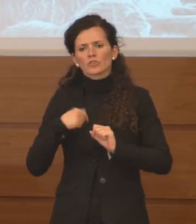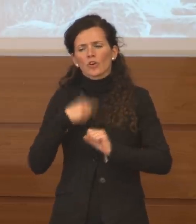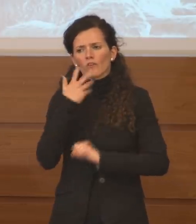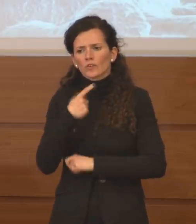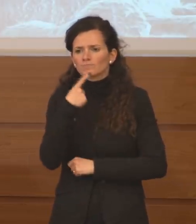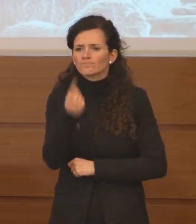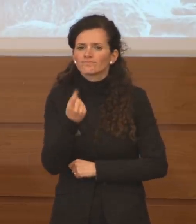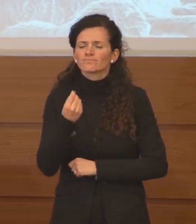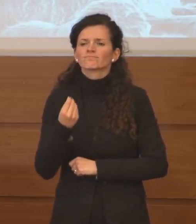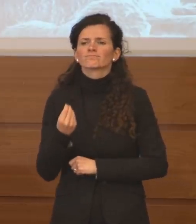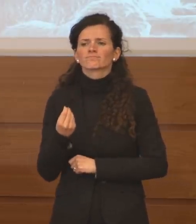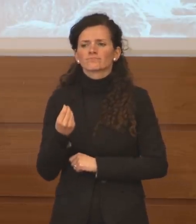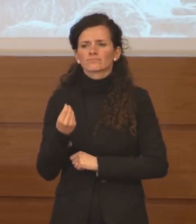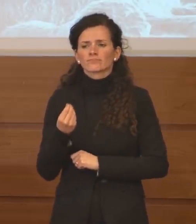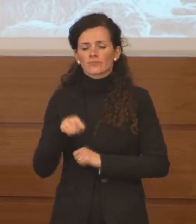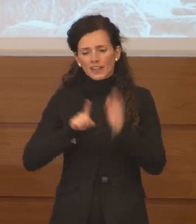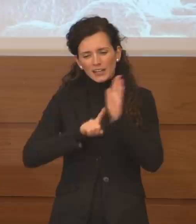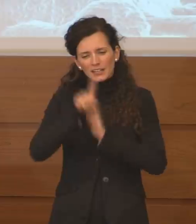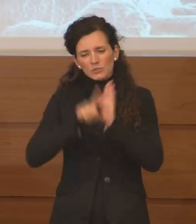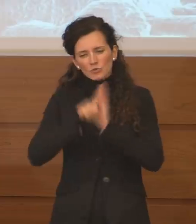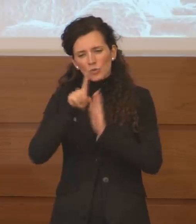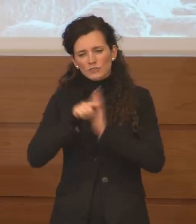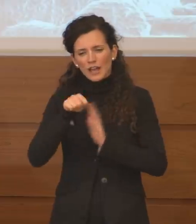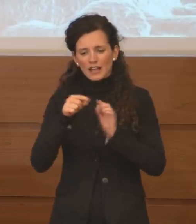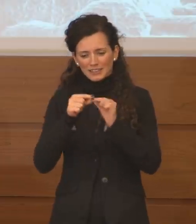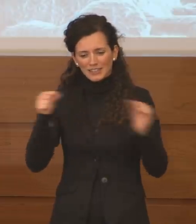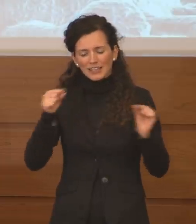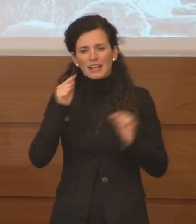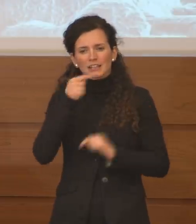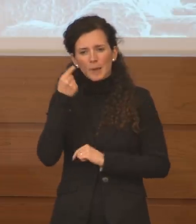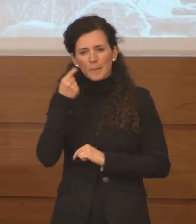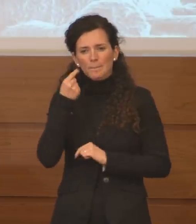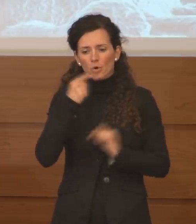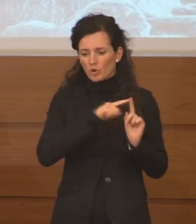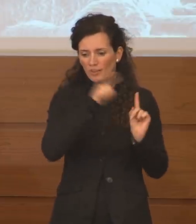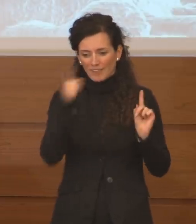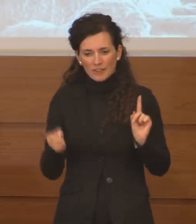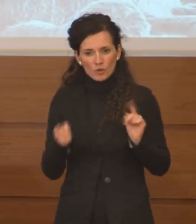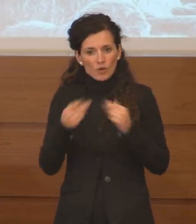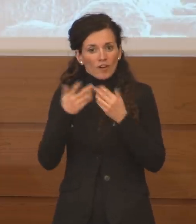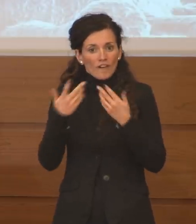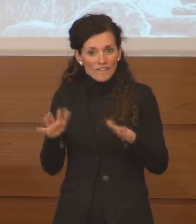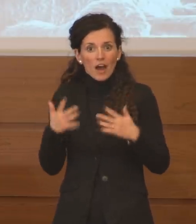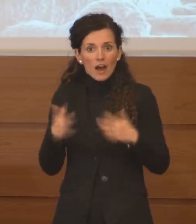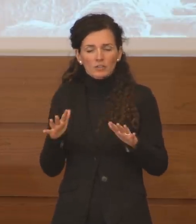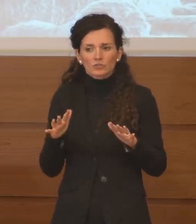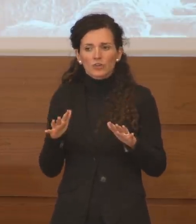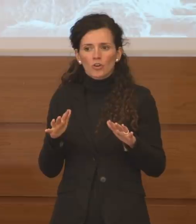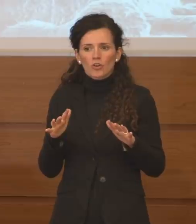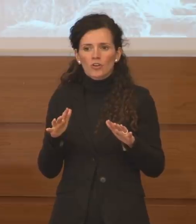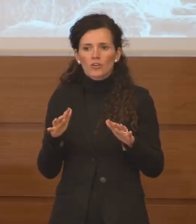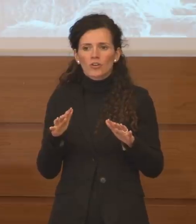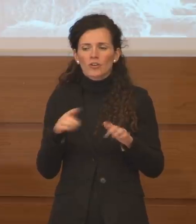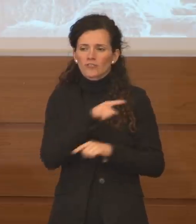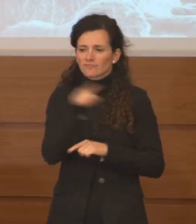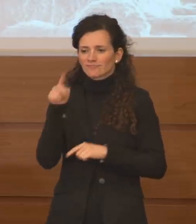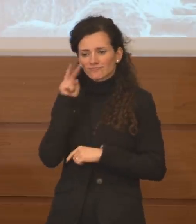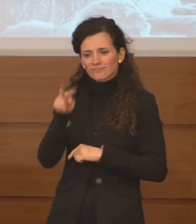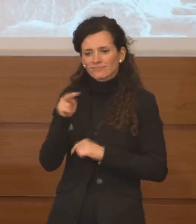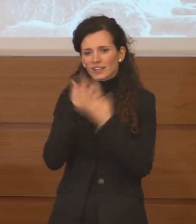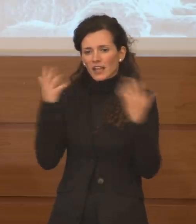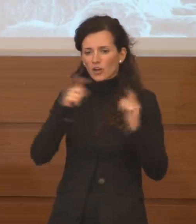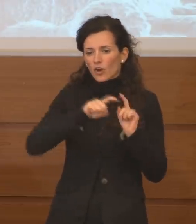base anche di quelli che sono i risultati dei tamponi che sono stati fatti, come potete vedere anche dal dato